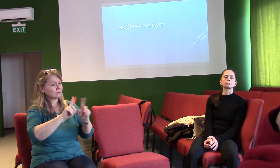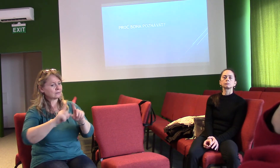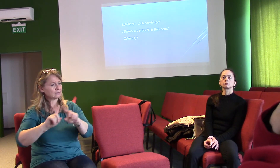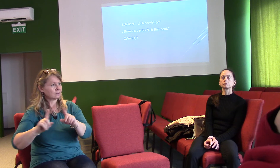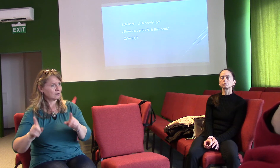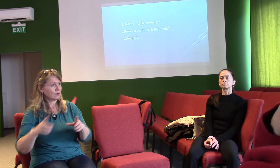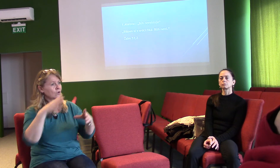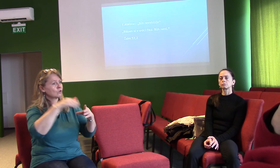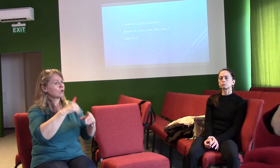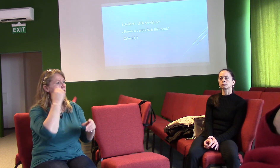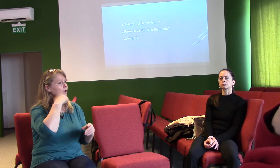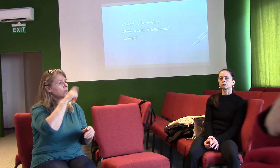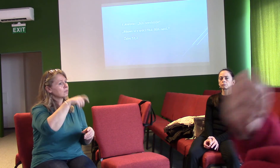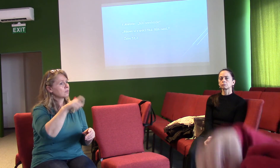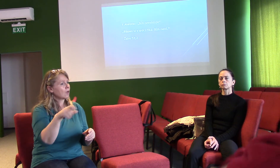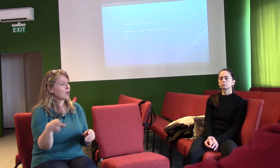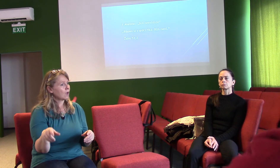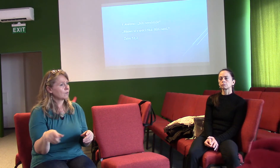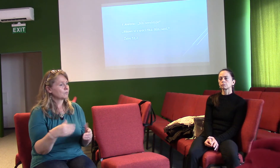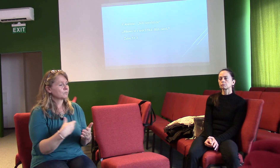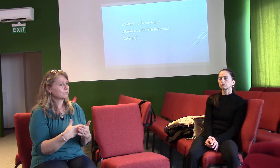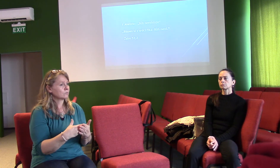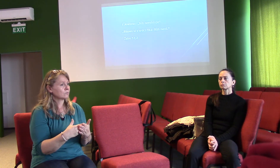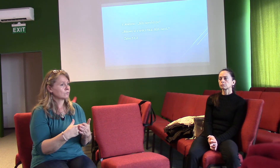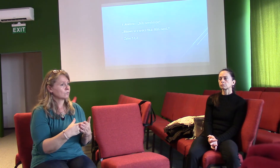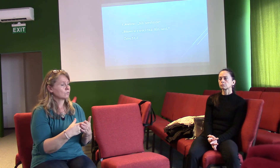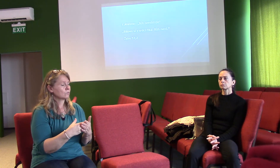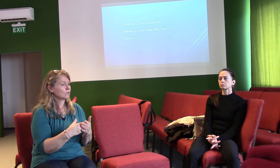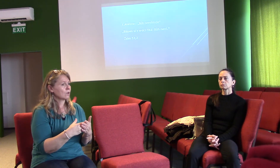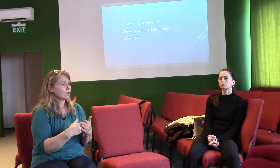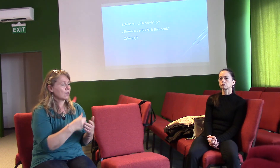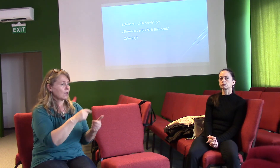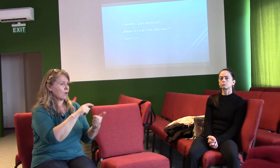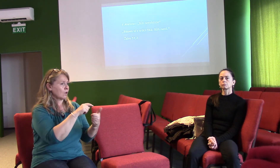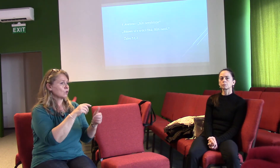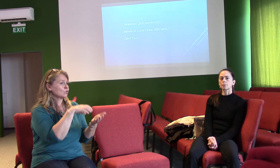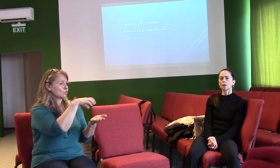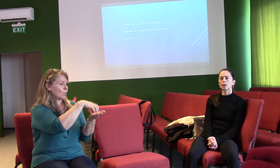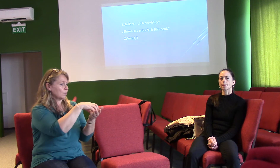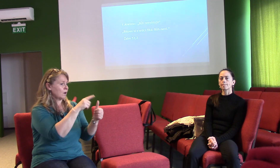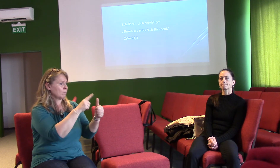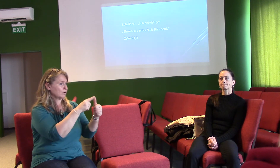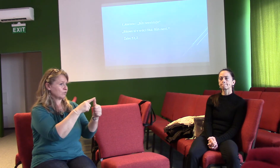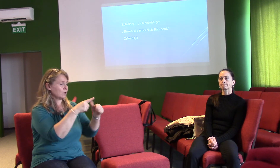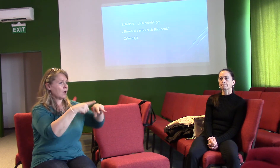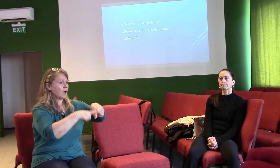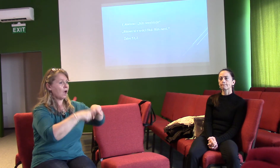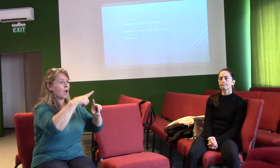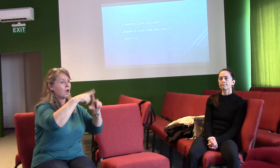Když to vezmeme vůči poznání Boha. První je ateista, který říká, Bůh